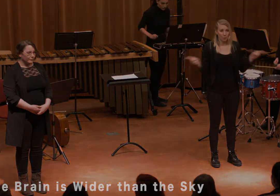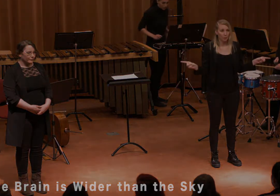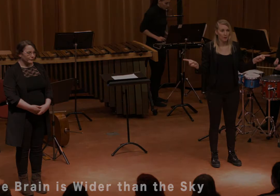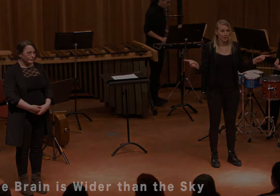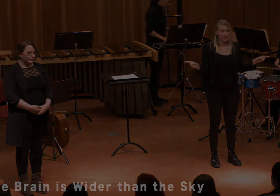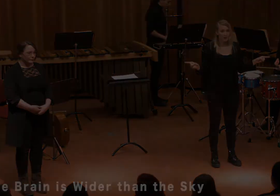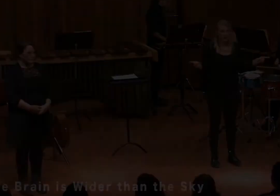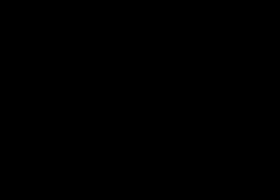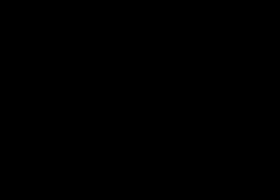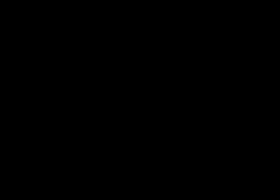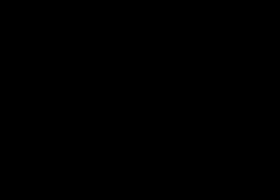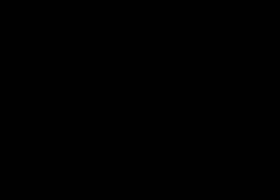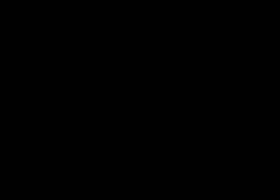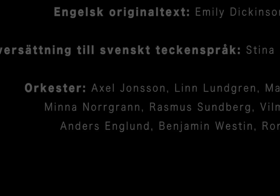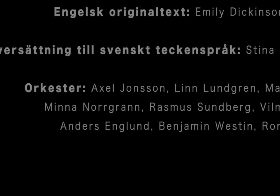Textning